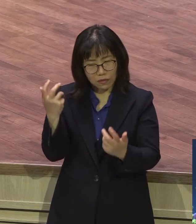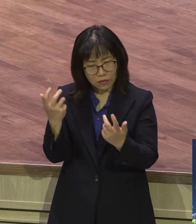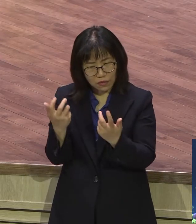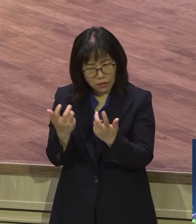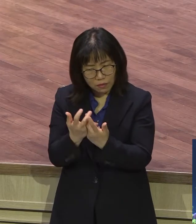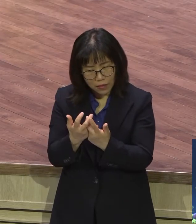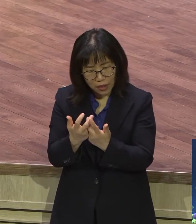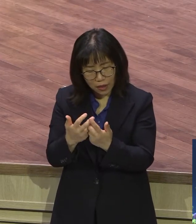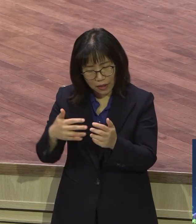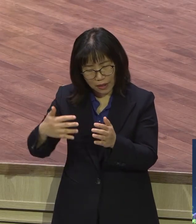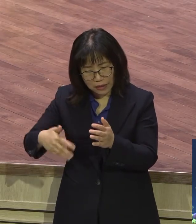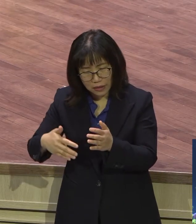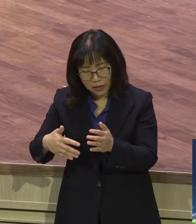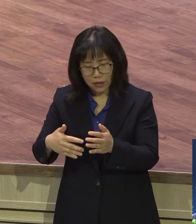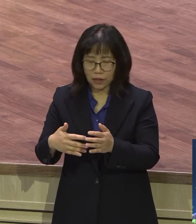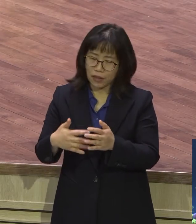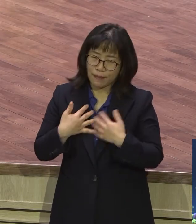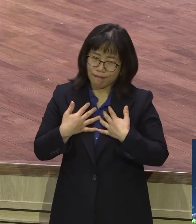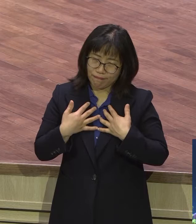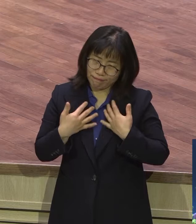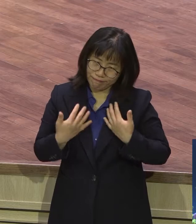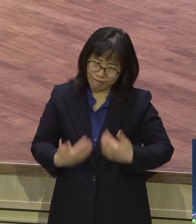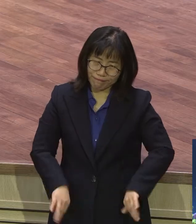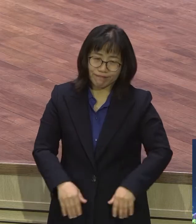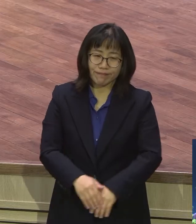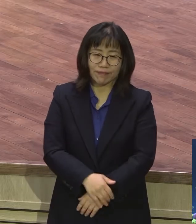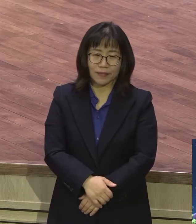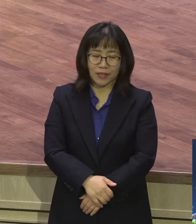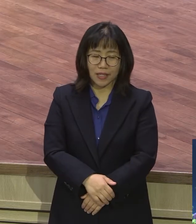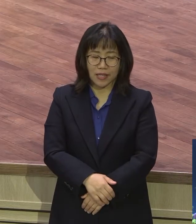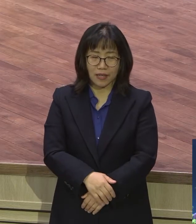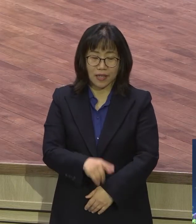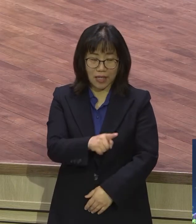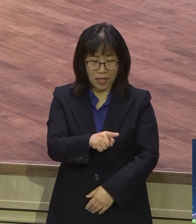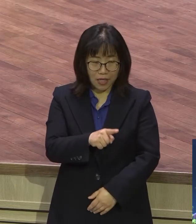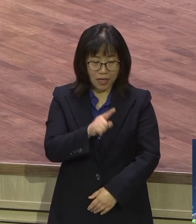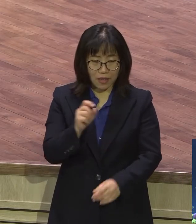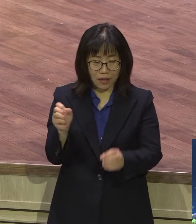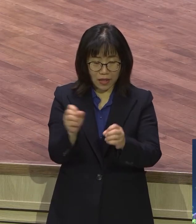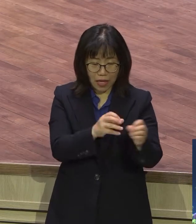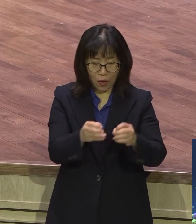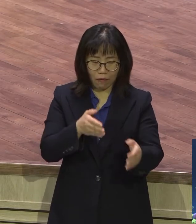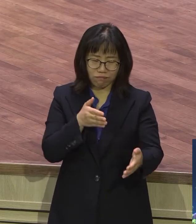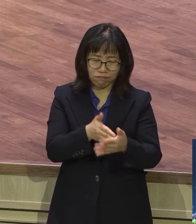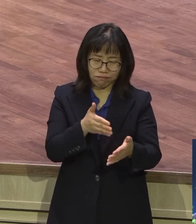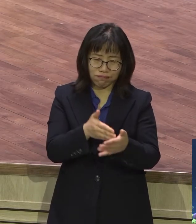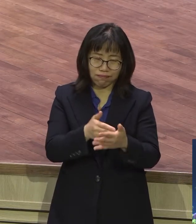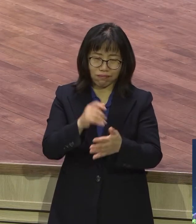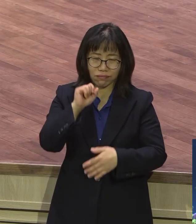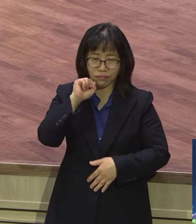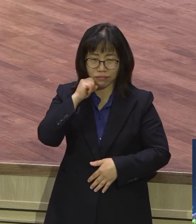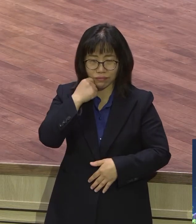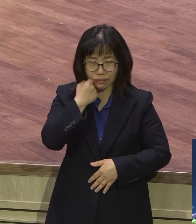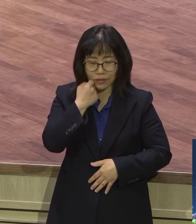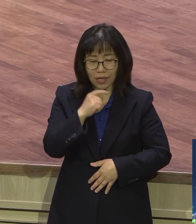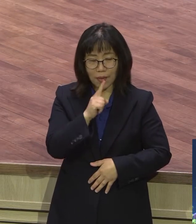생각이 안 맞았어 대화가 안 돼 뭔가 계산이 따로 있어 지 생각이 막